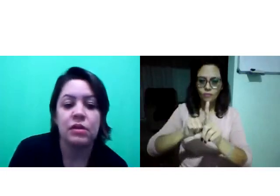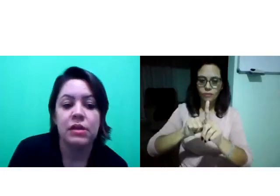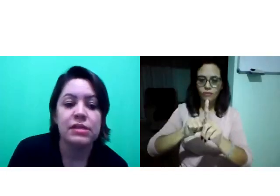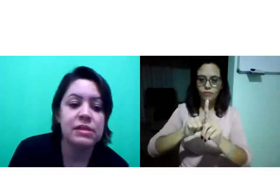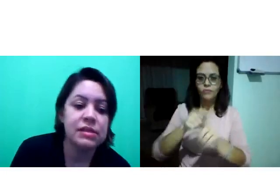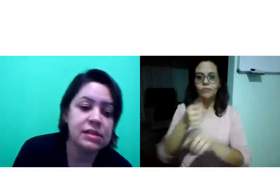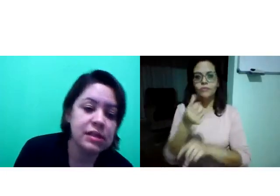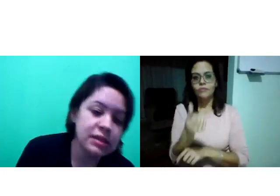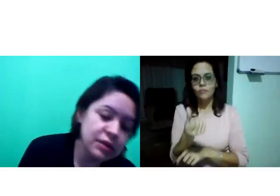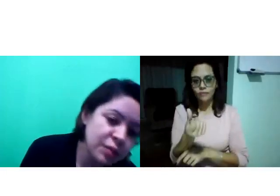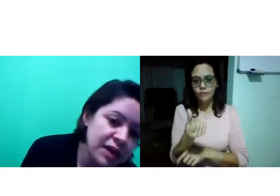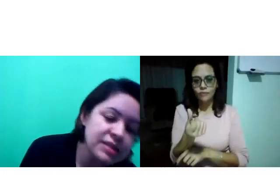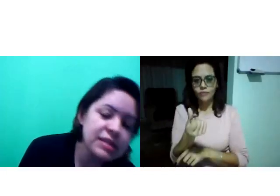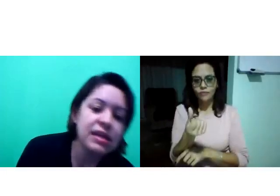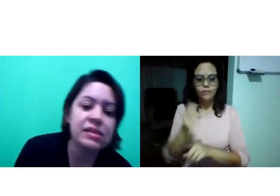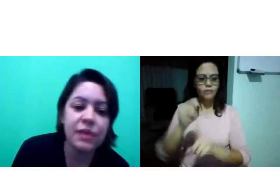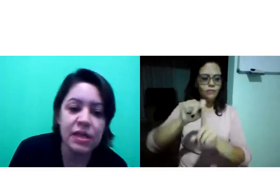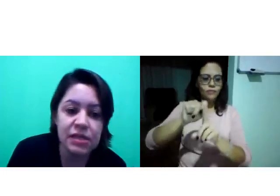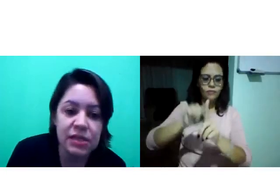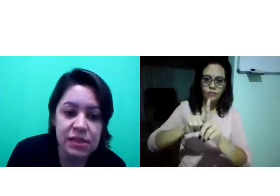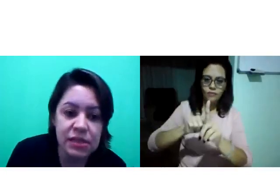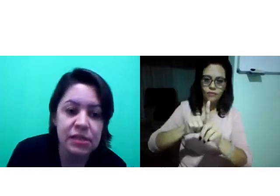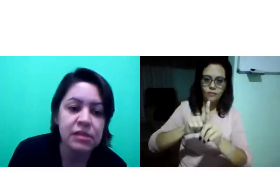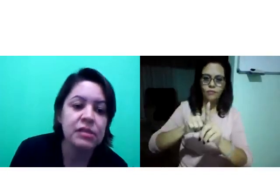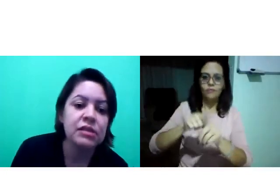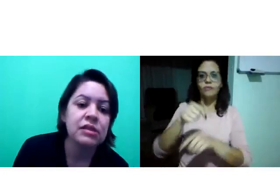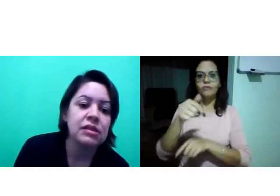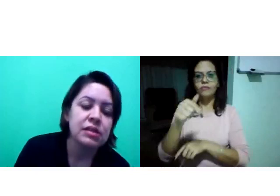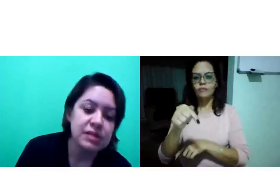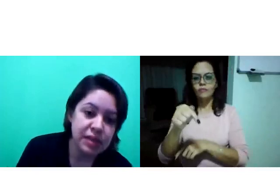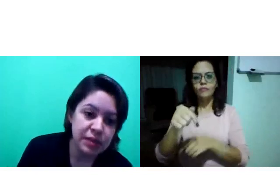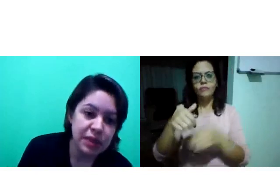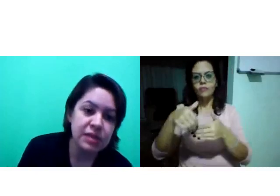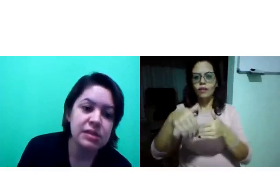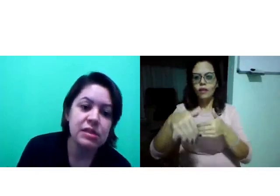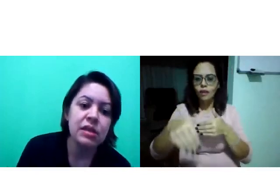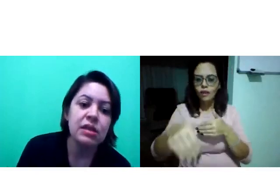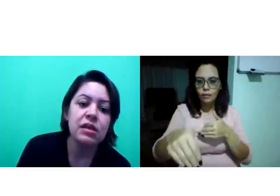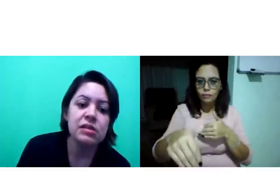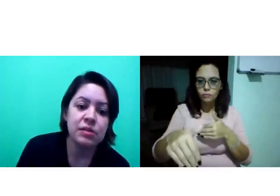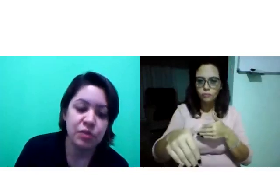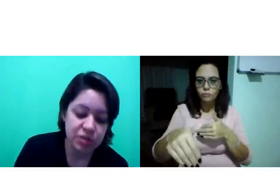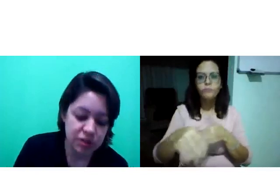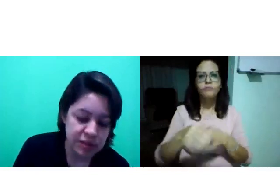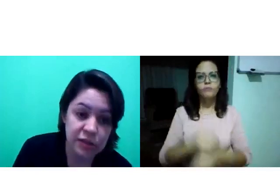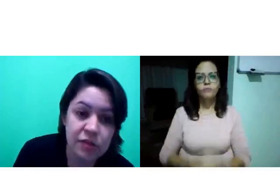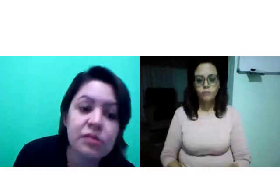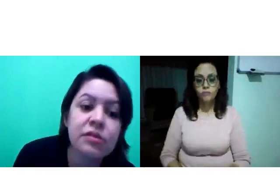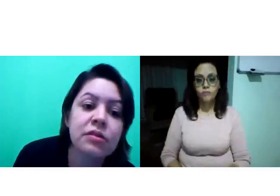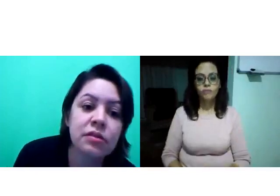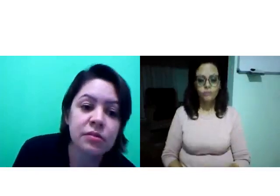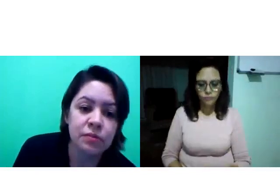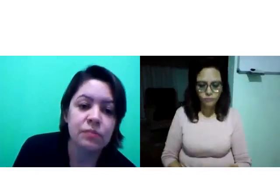cinco meses, seis meses, sete meses e assim por diante.